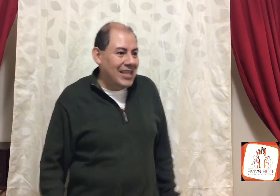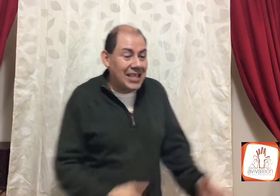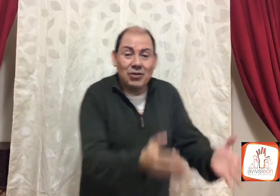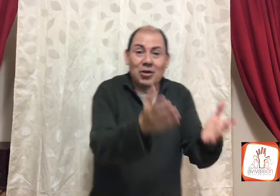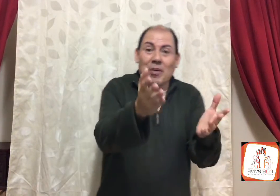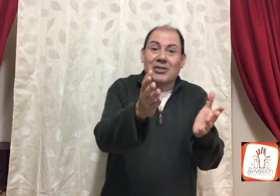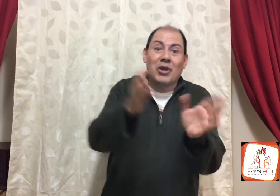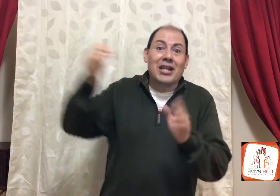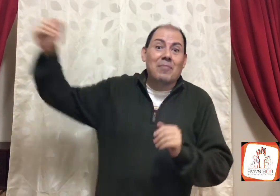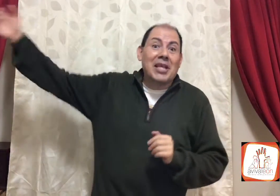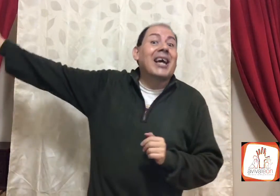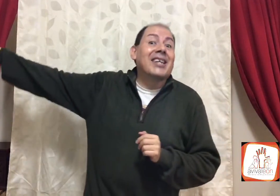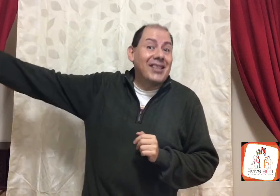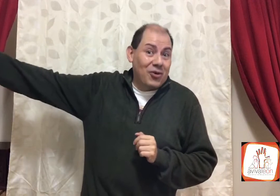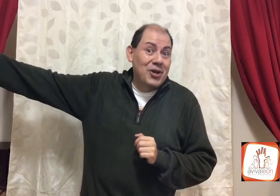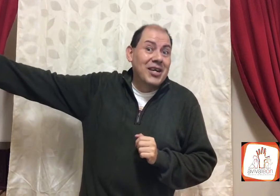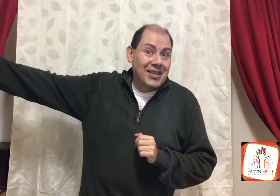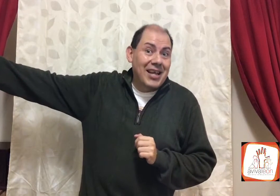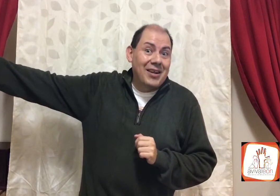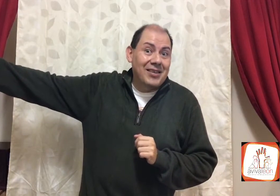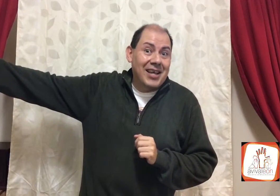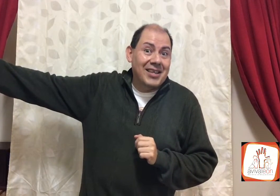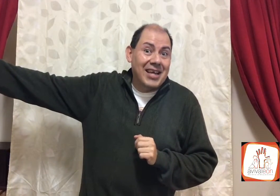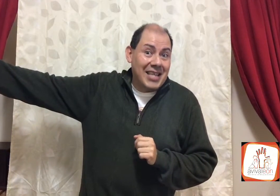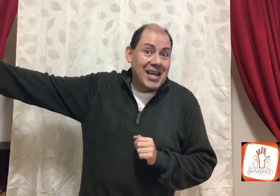decía nuestro pastor en la prédica retro del, de, de ayer,